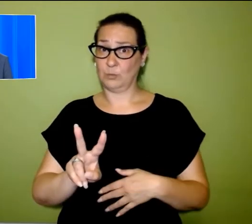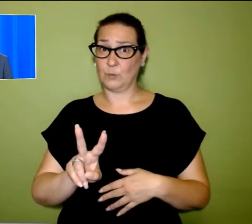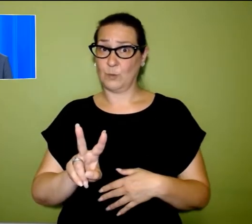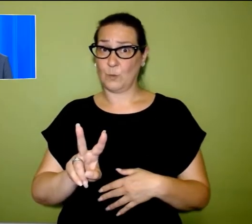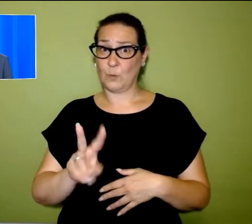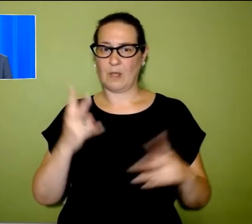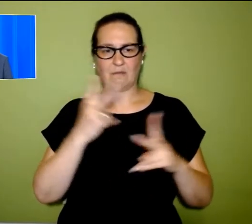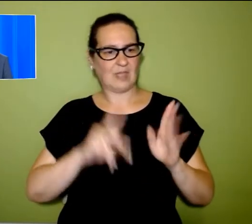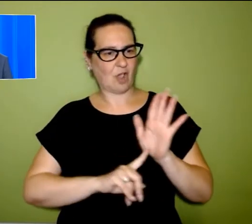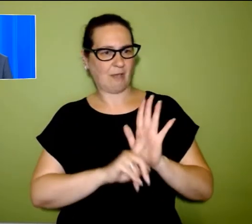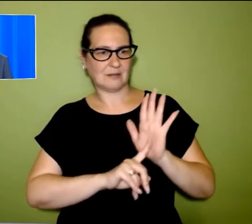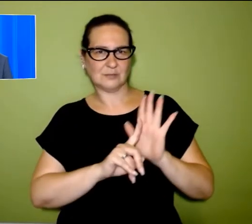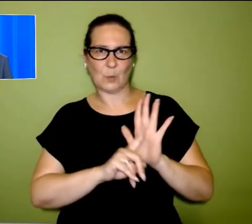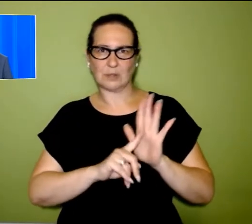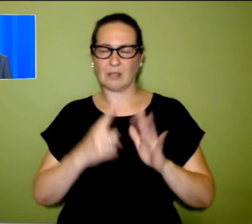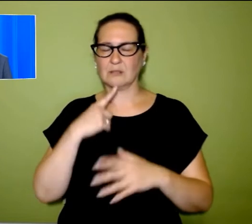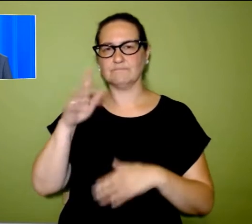una conferenza stampa.